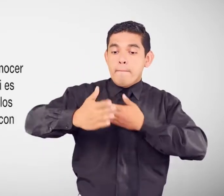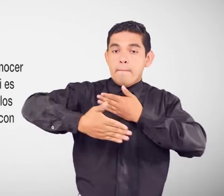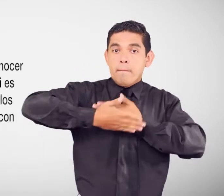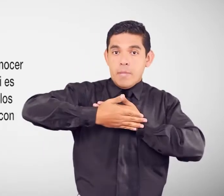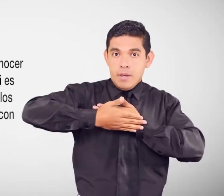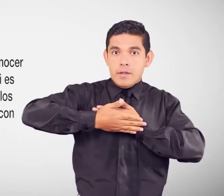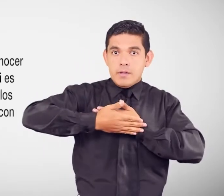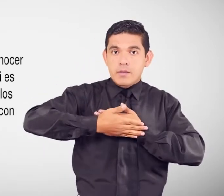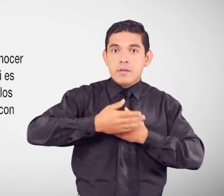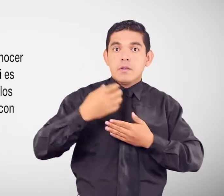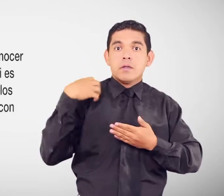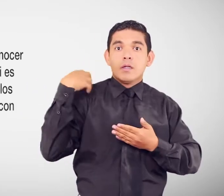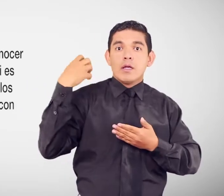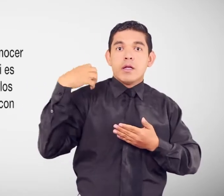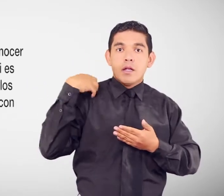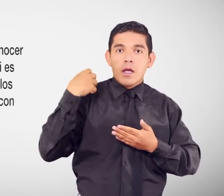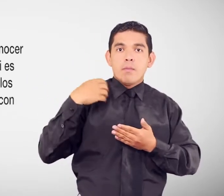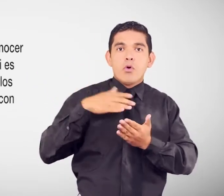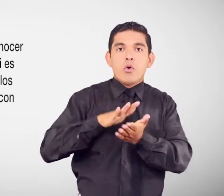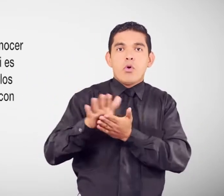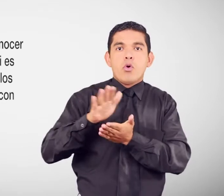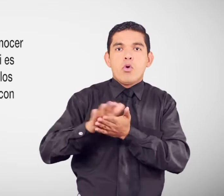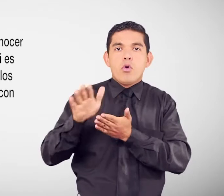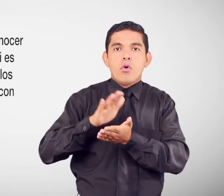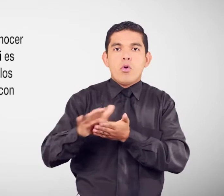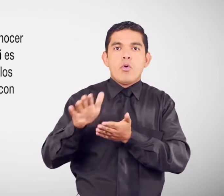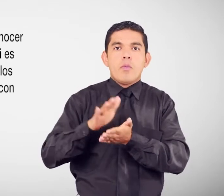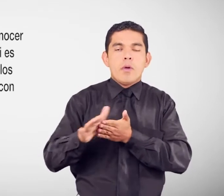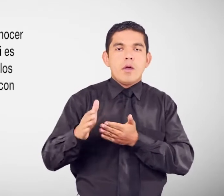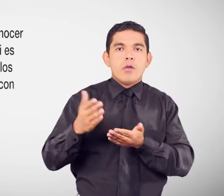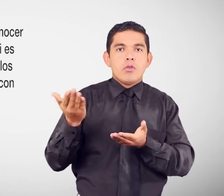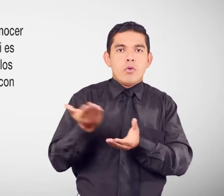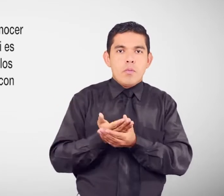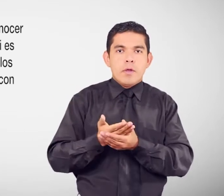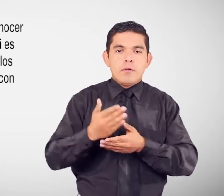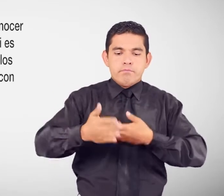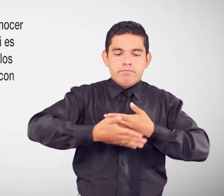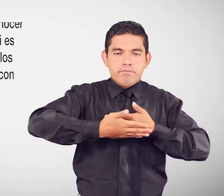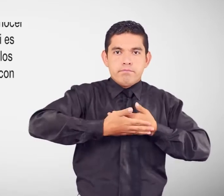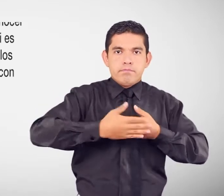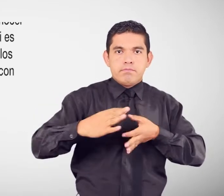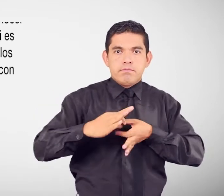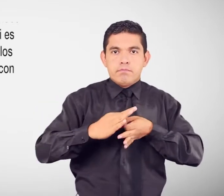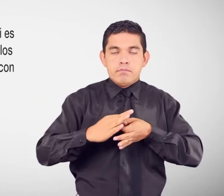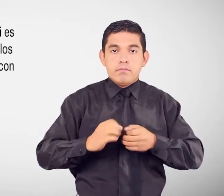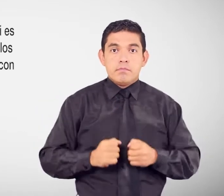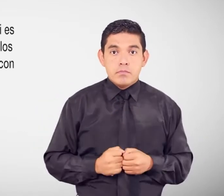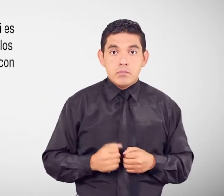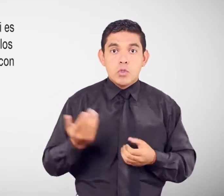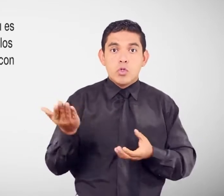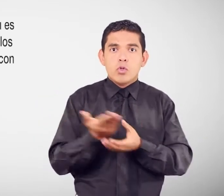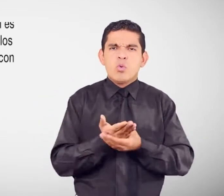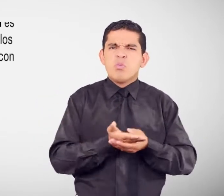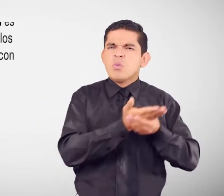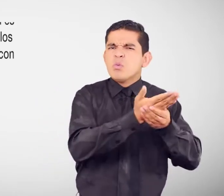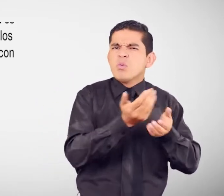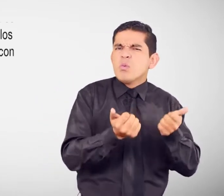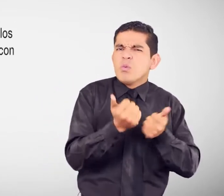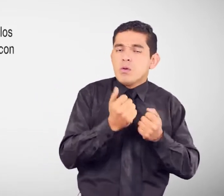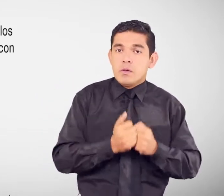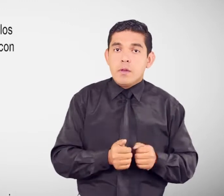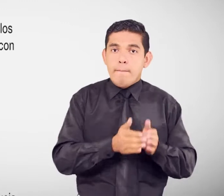al reclamo copias de los principales documentos relacionados con la petición. Documentos que se deben presentar.